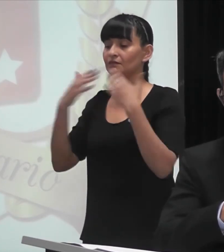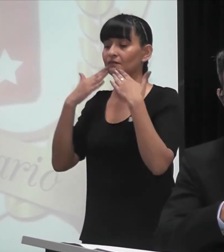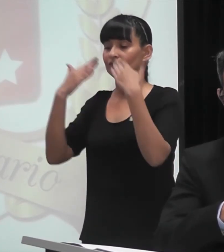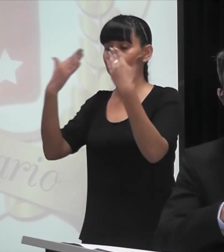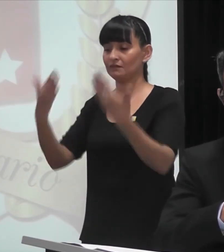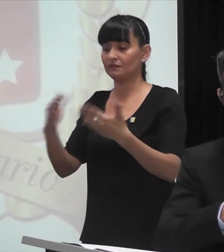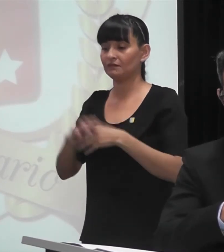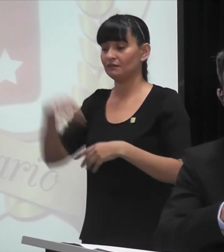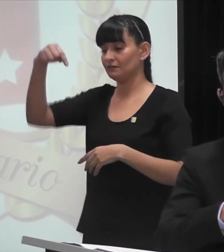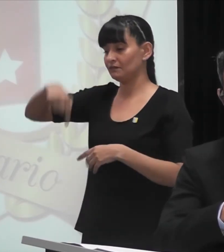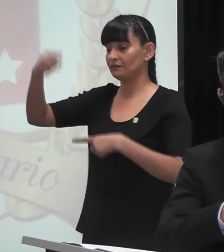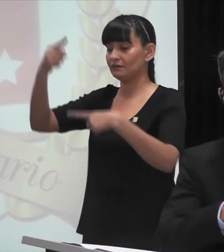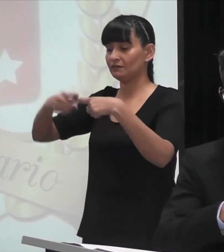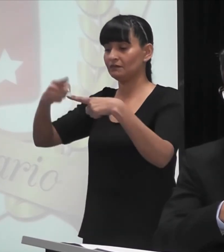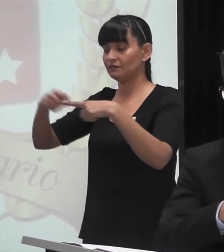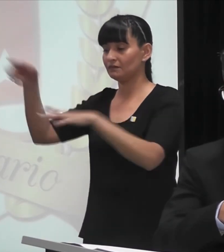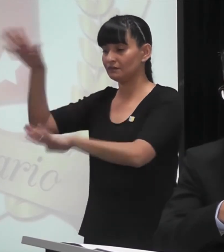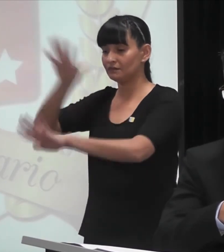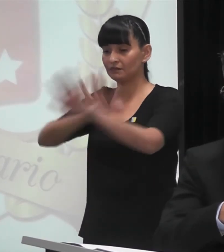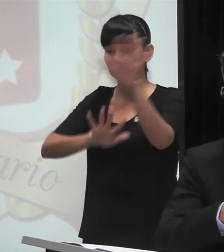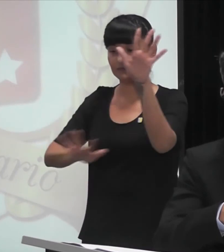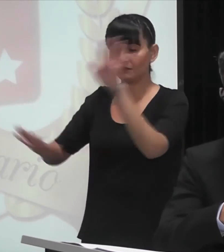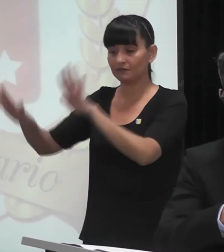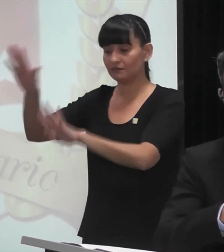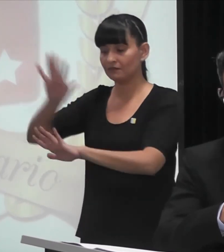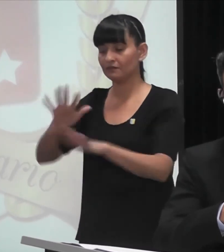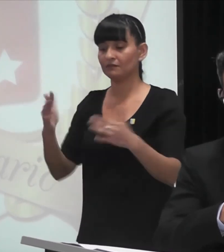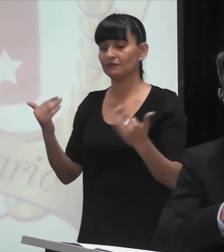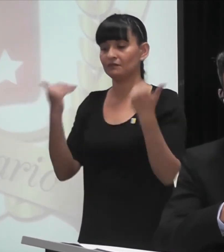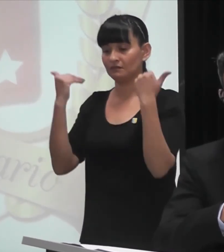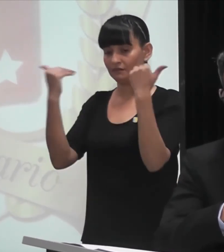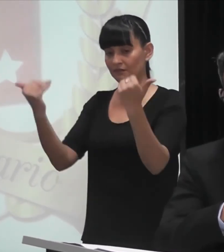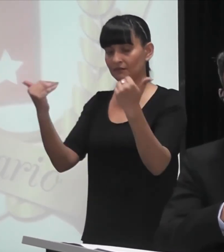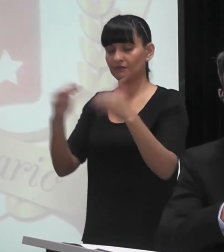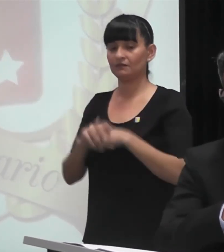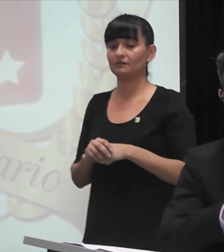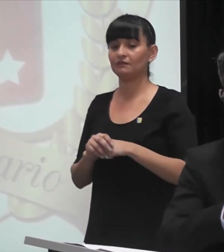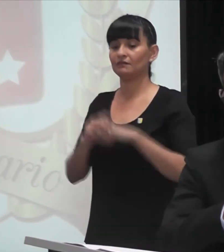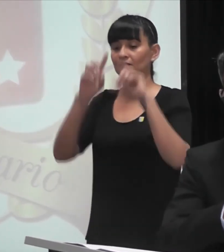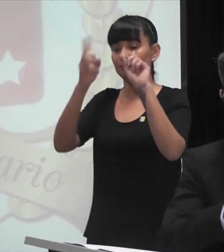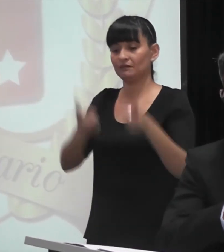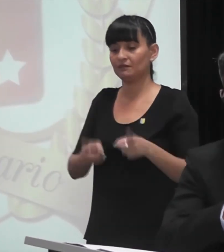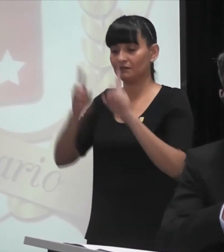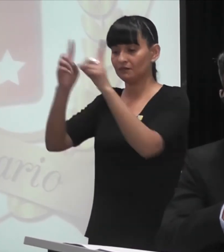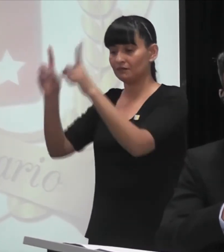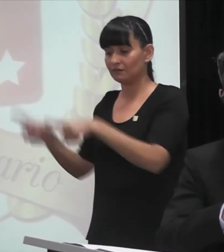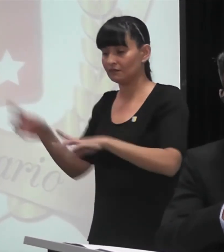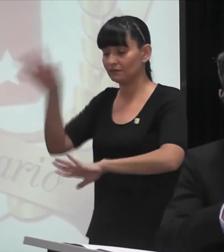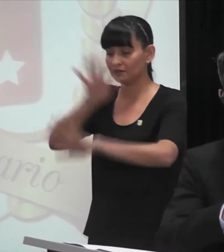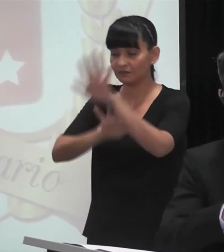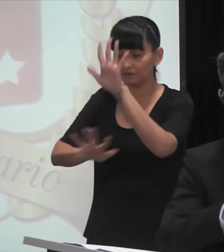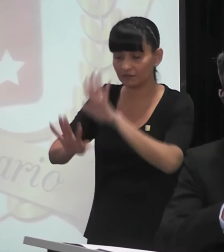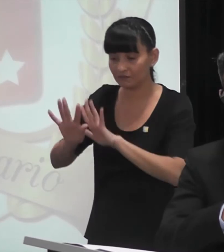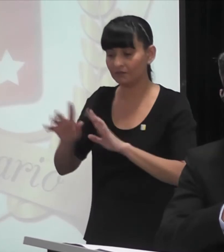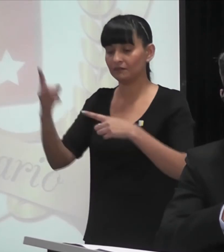trabajo y la organización de estos jóvenes profesores comprometidos que han preparado este encuentro.